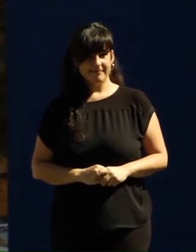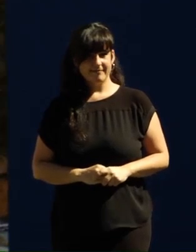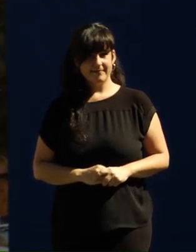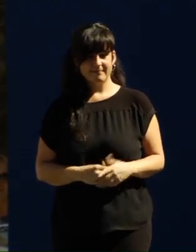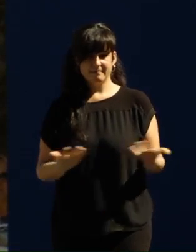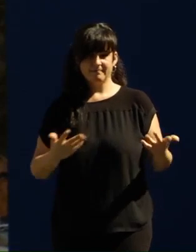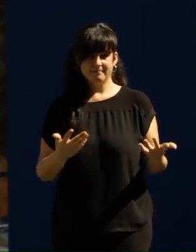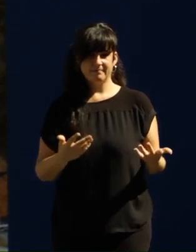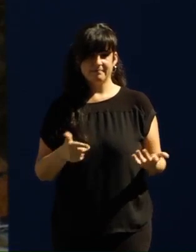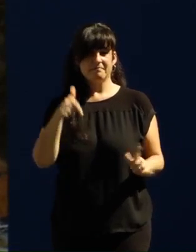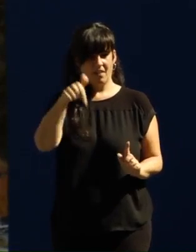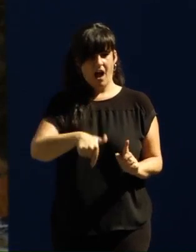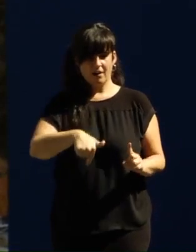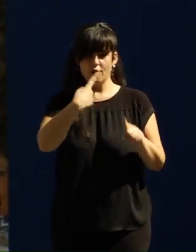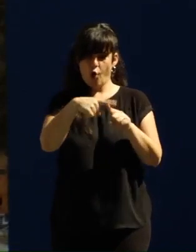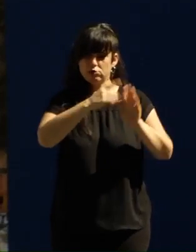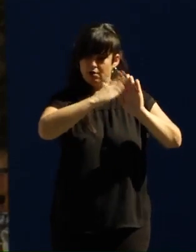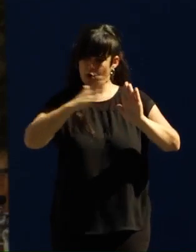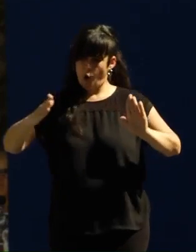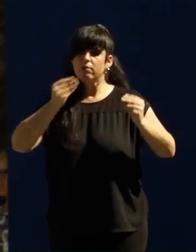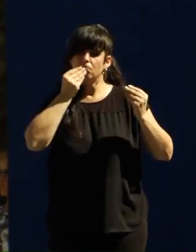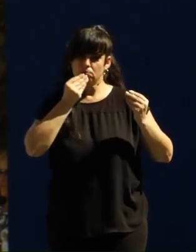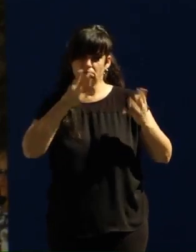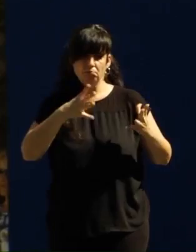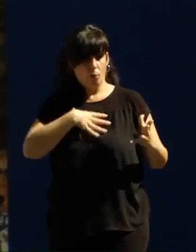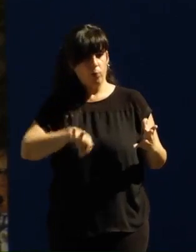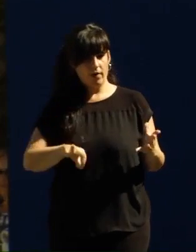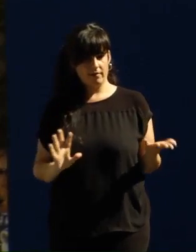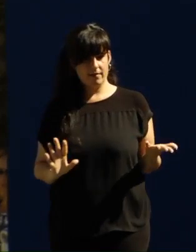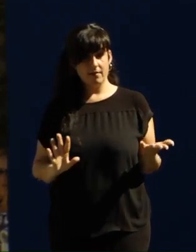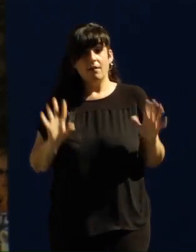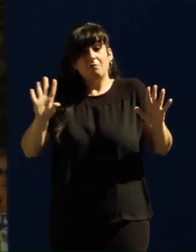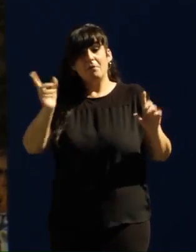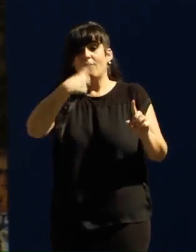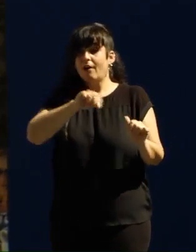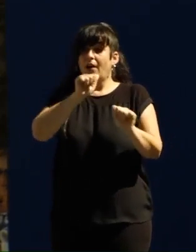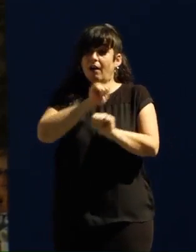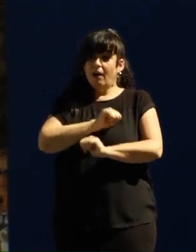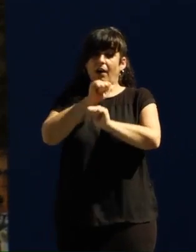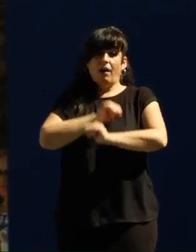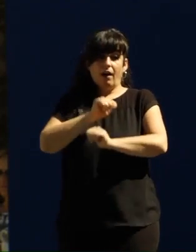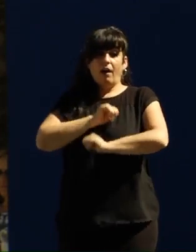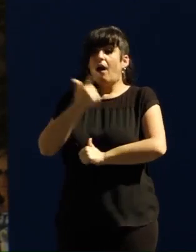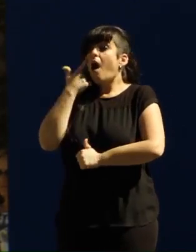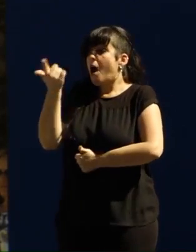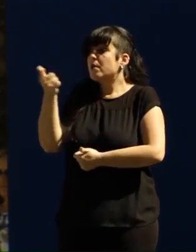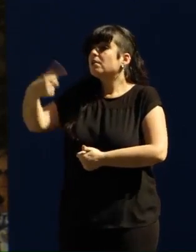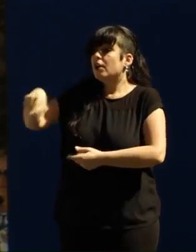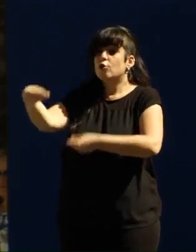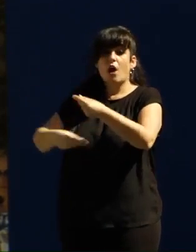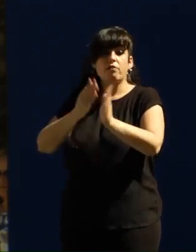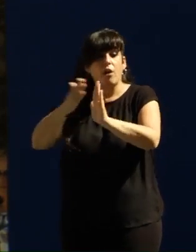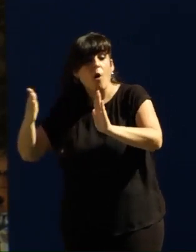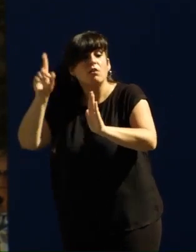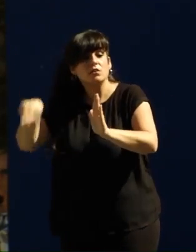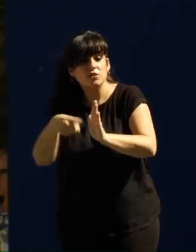Se puede poner orden. Se puede poner orden, pero durante demasiado tiempo hemos esperado que lo hagan ellos, que lo hagan los mismos, que lo